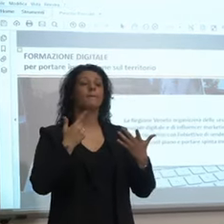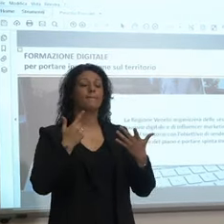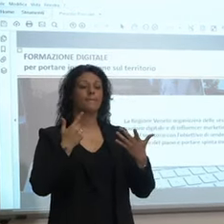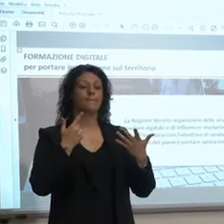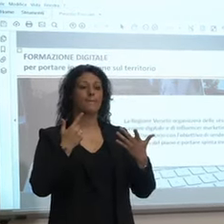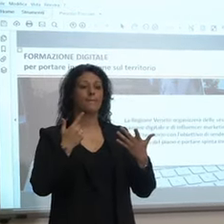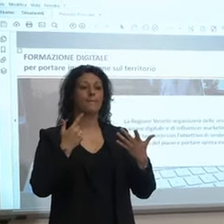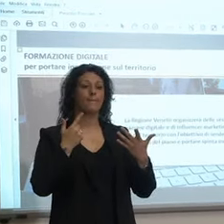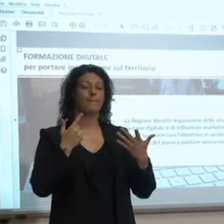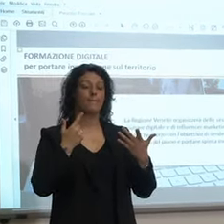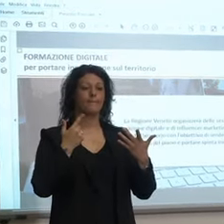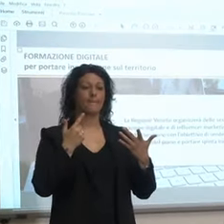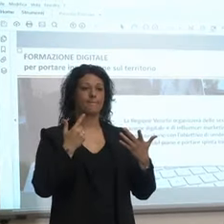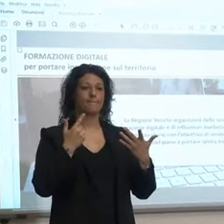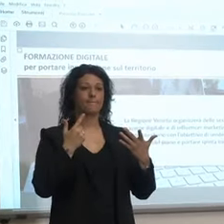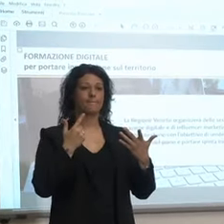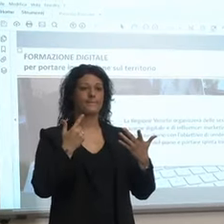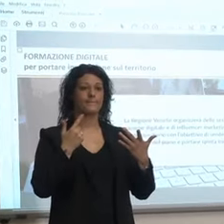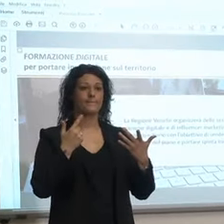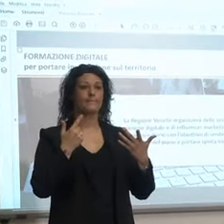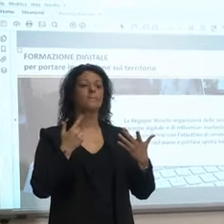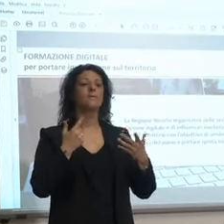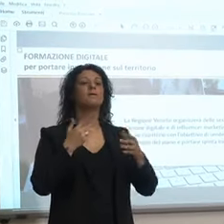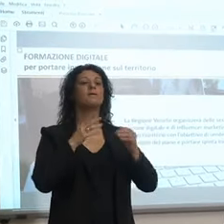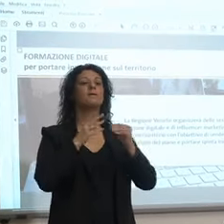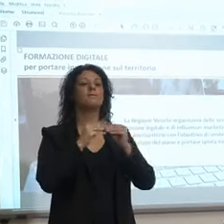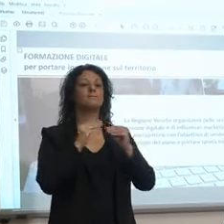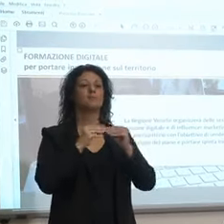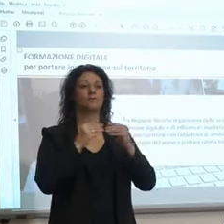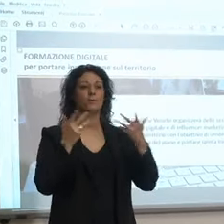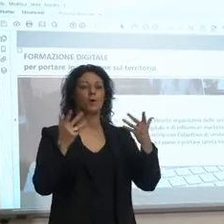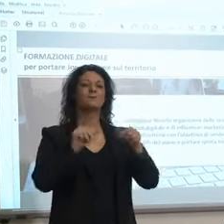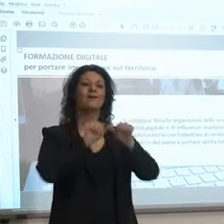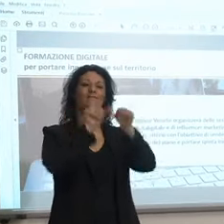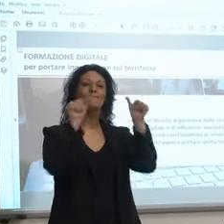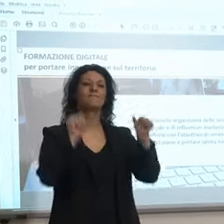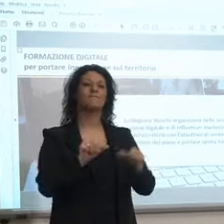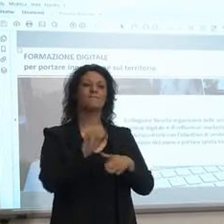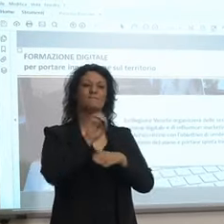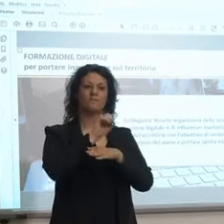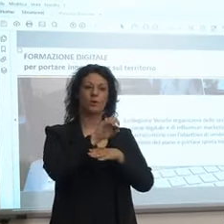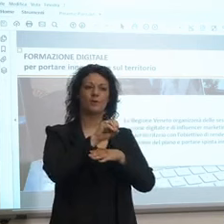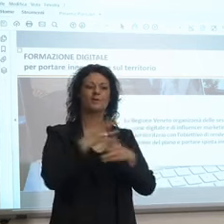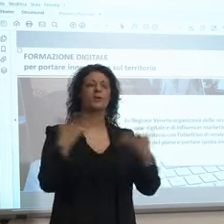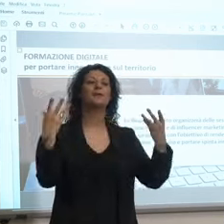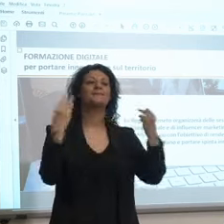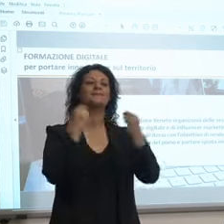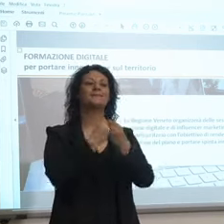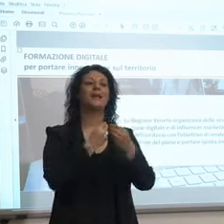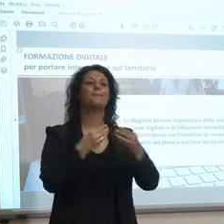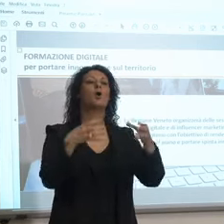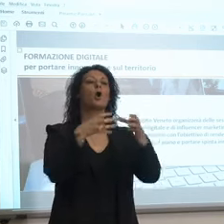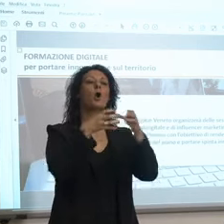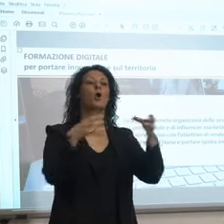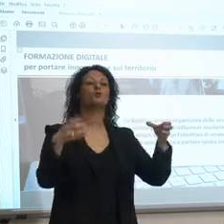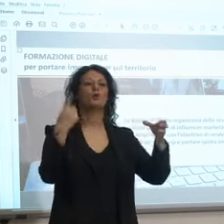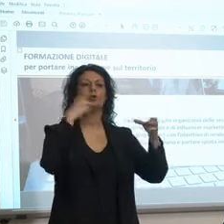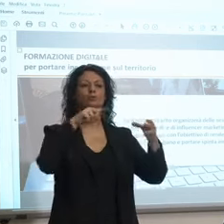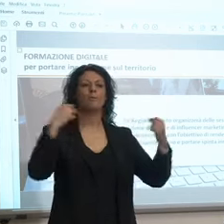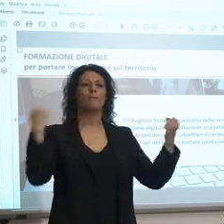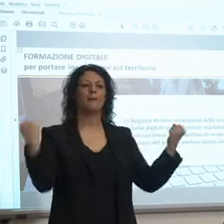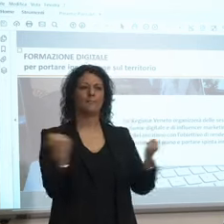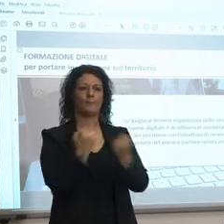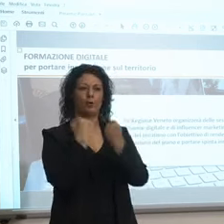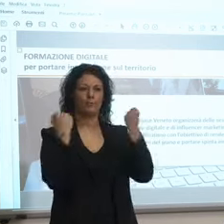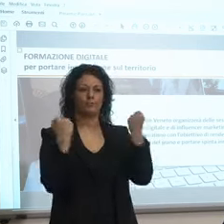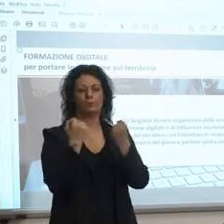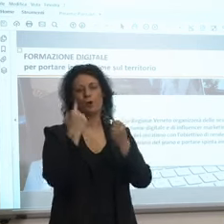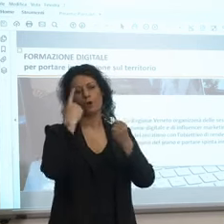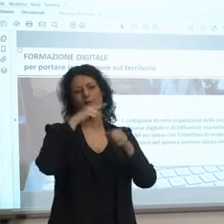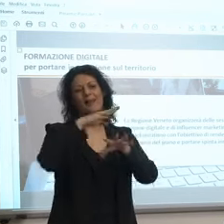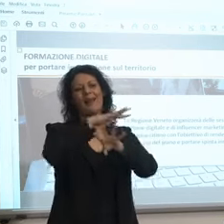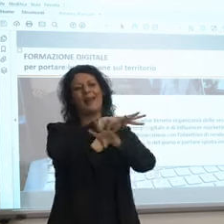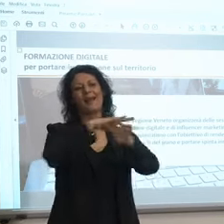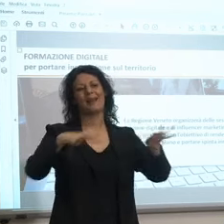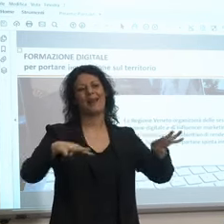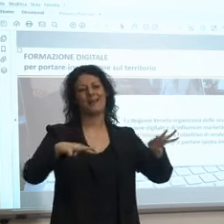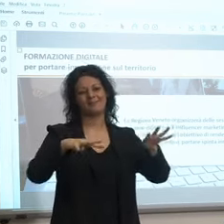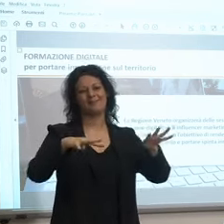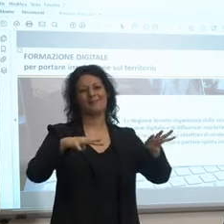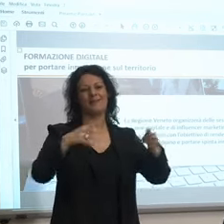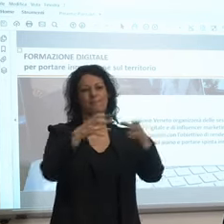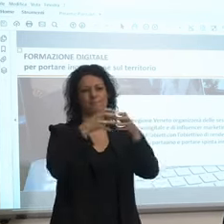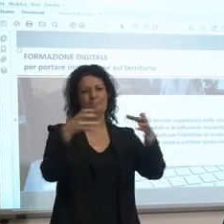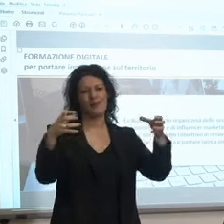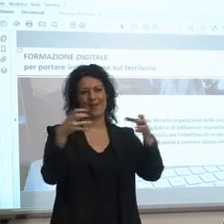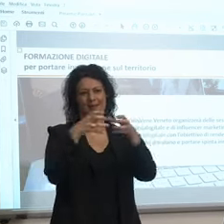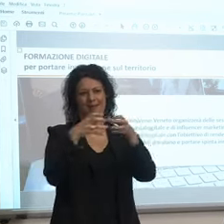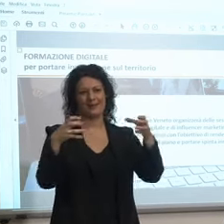con le ODG sul territorio con i consorzi di promozione con le reti d'impresa per spiegare questo piano